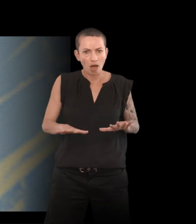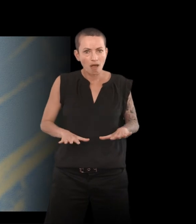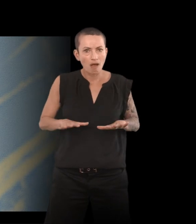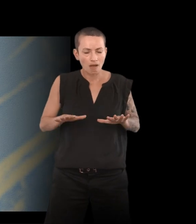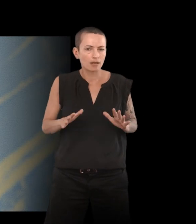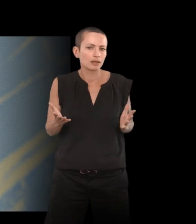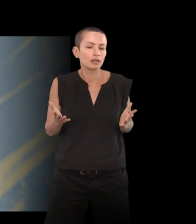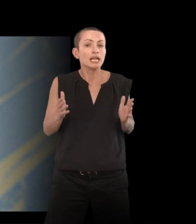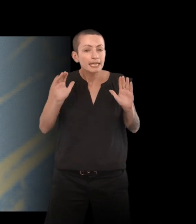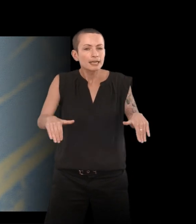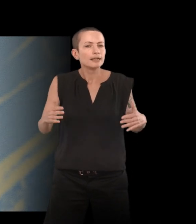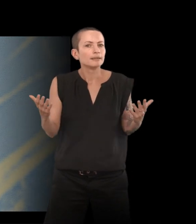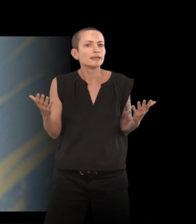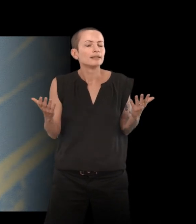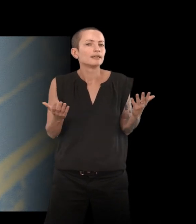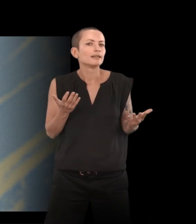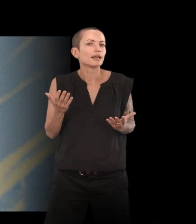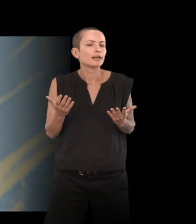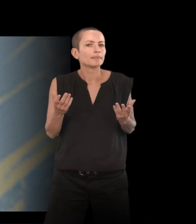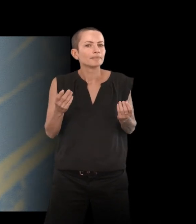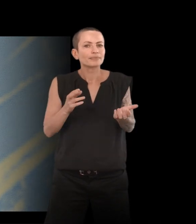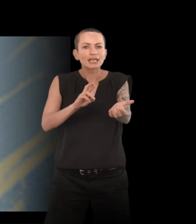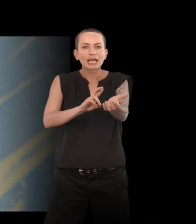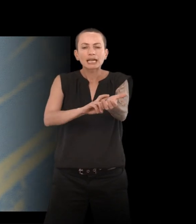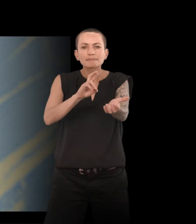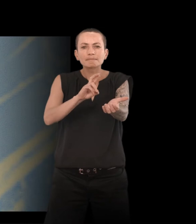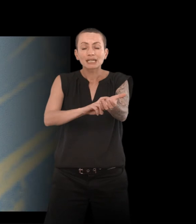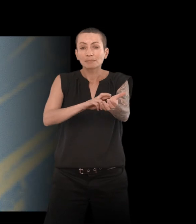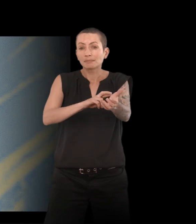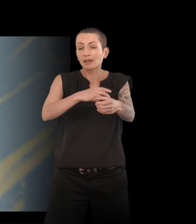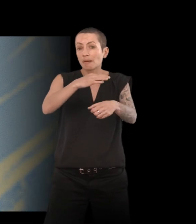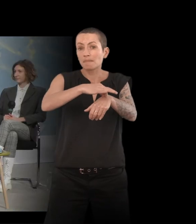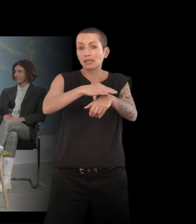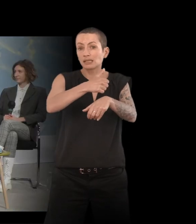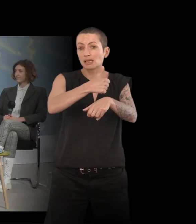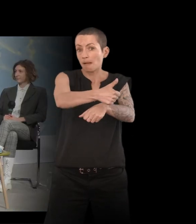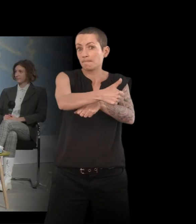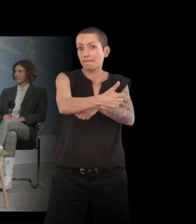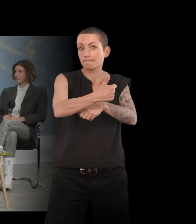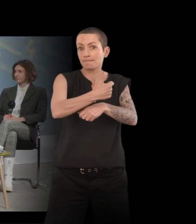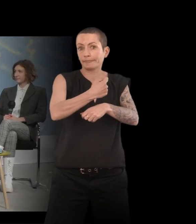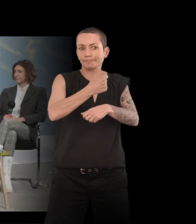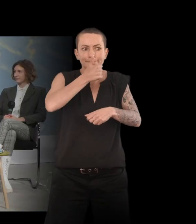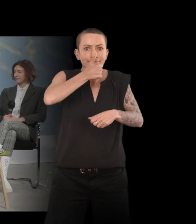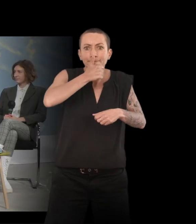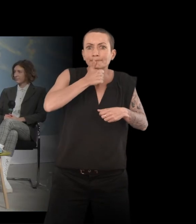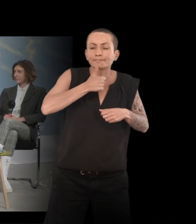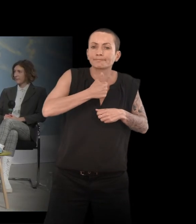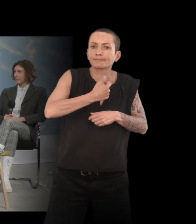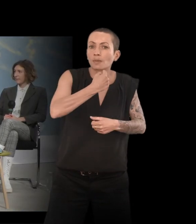Et, malgré tout, il reste un rythme imposé par la maladie elle-même. Ne serait-ce que, comme vous l'avez bien évoqué,